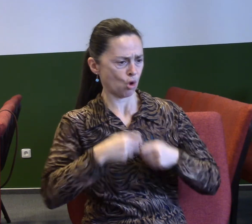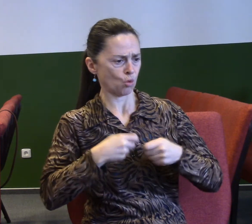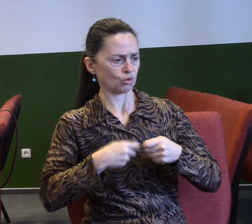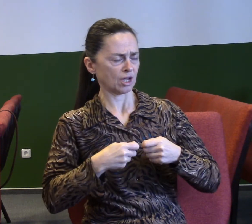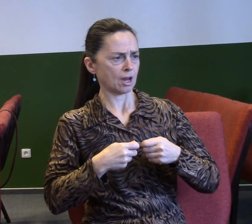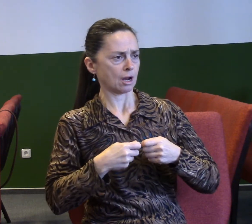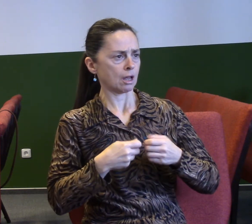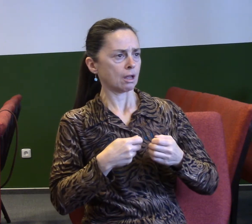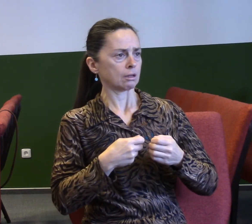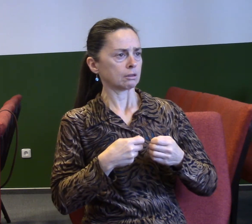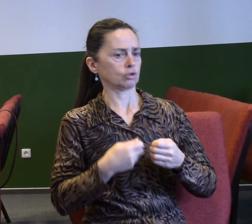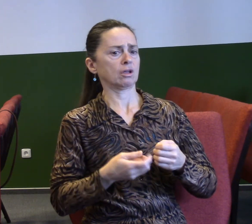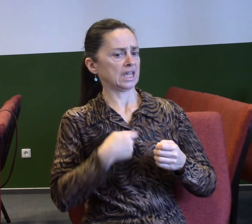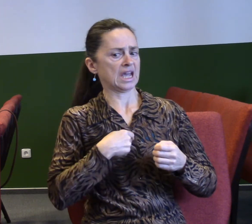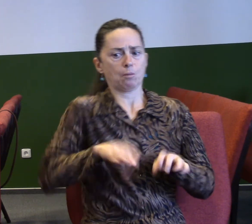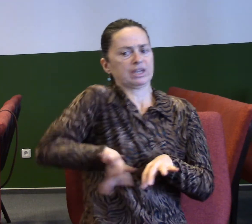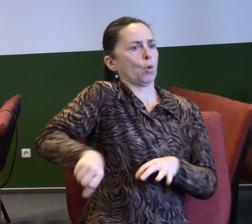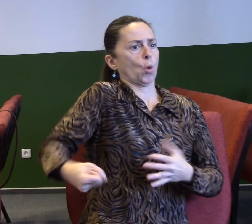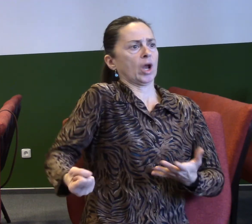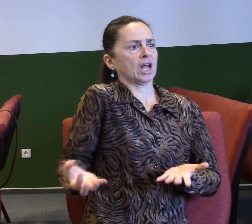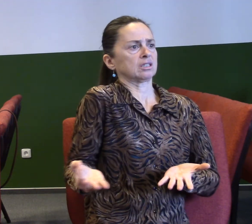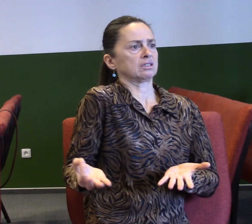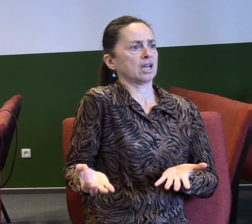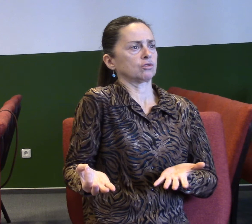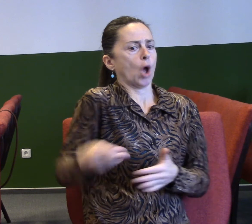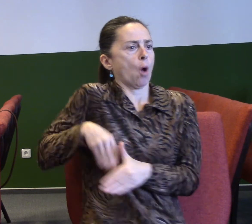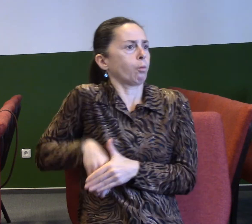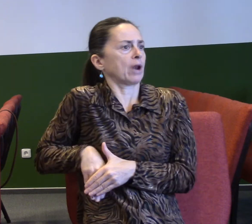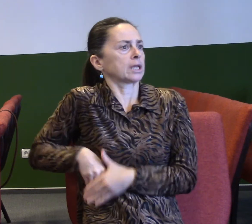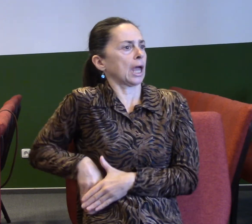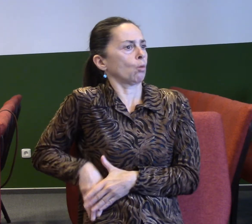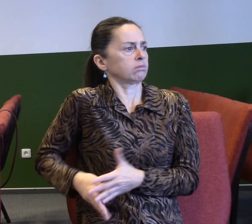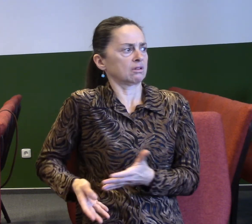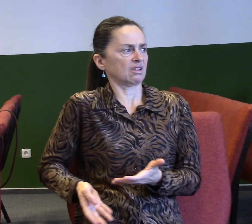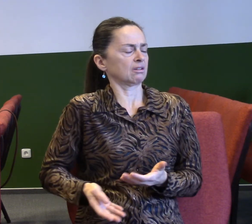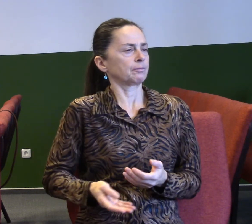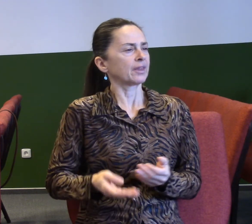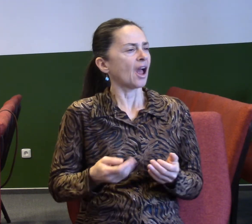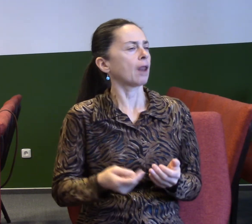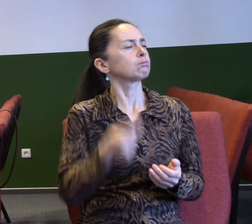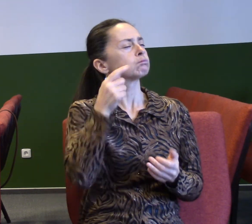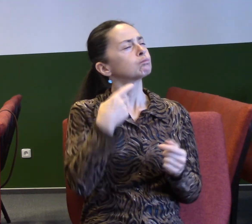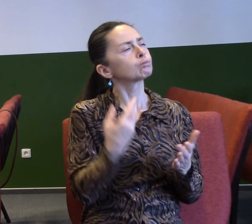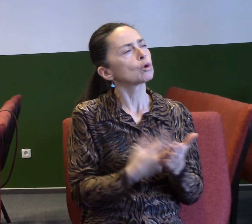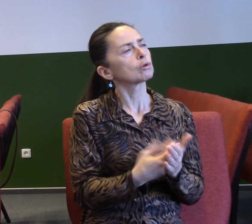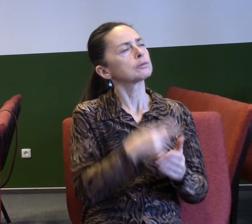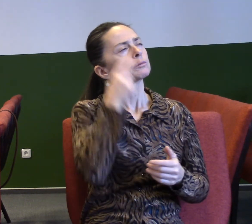světě úplatku. Že to je pro něho přirozené. Všichni berou úplatky a dávají úplatky. Takže